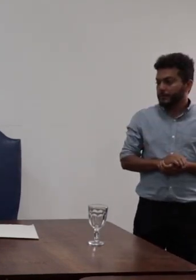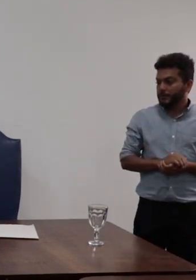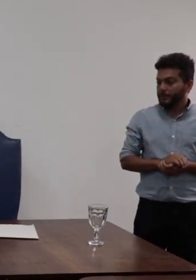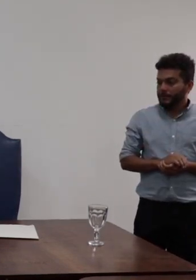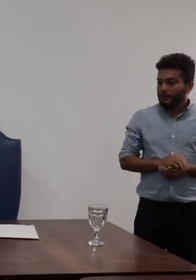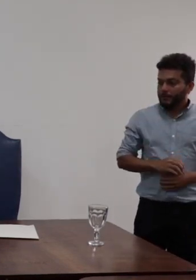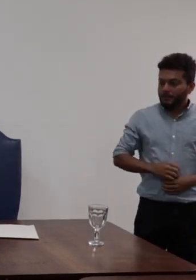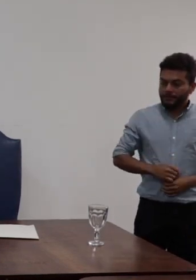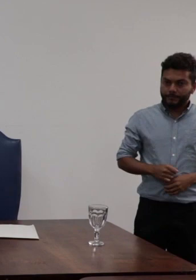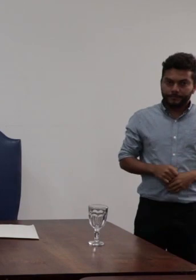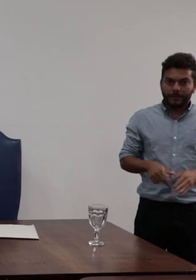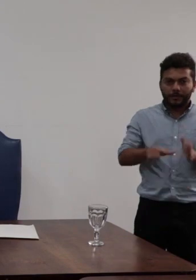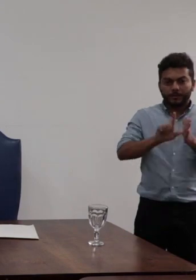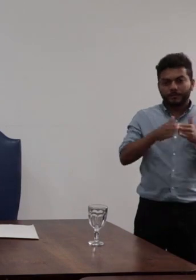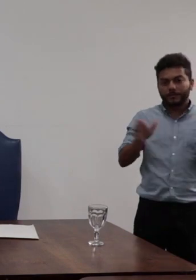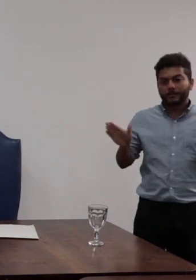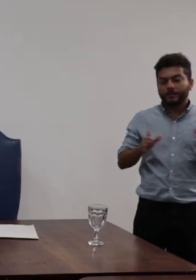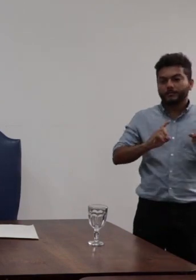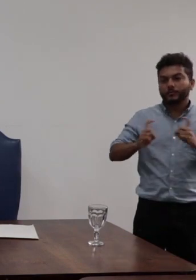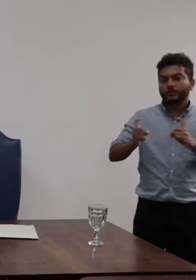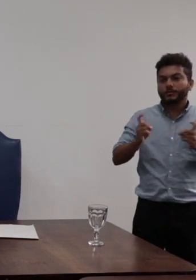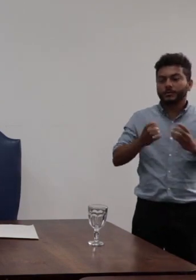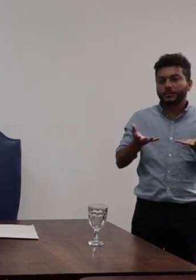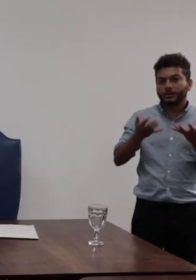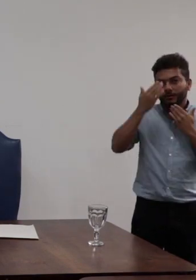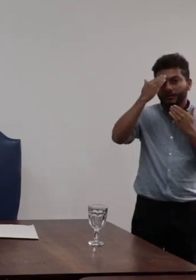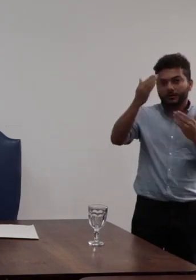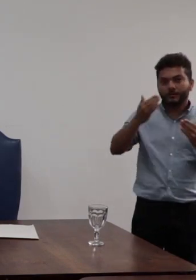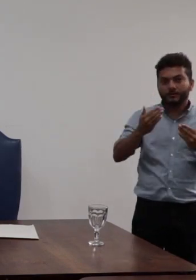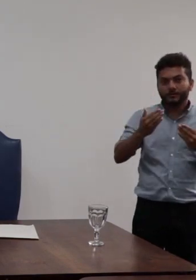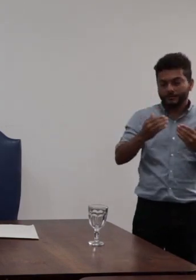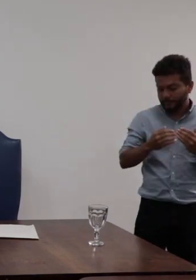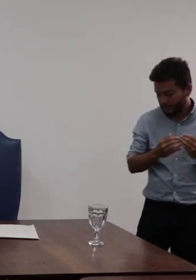discussão fazer um agradecimento especial aqui